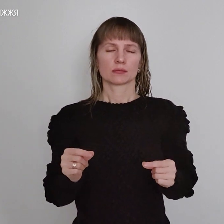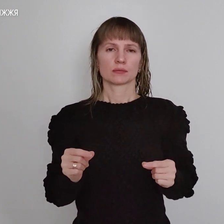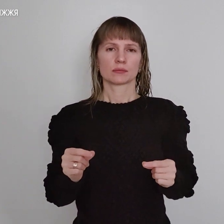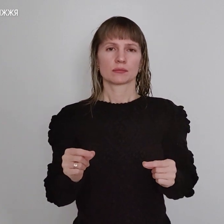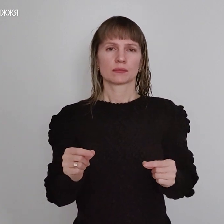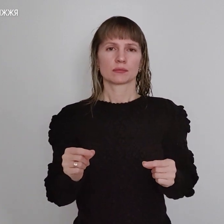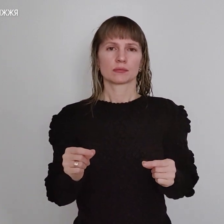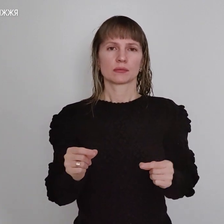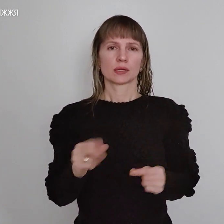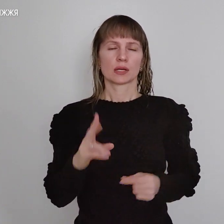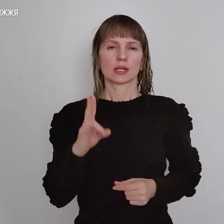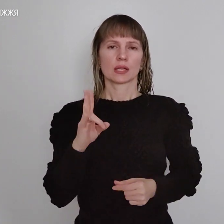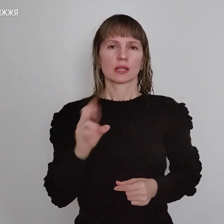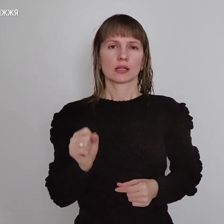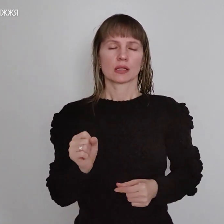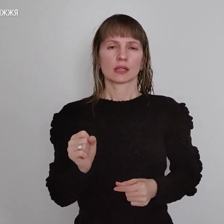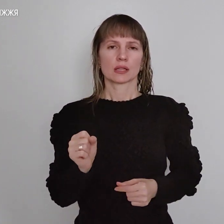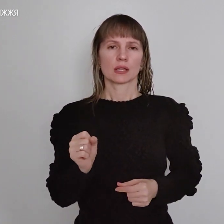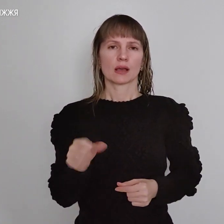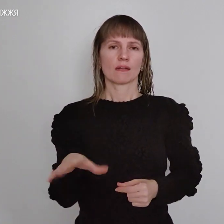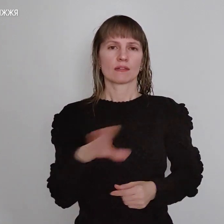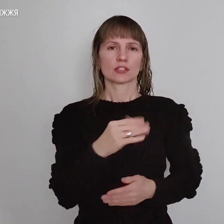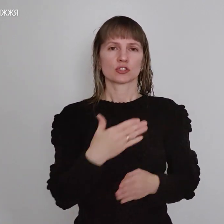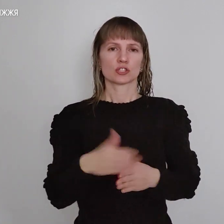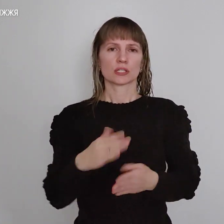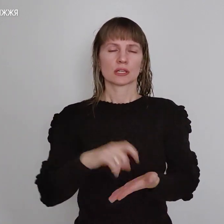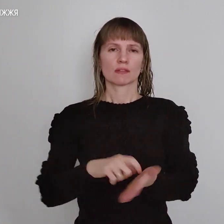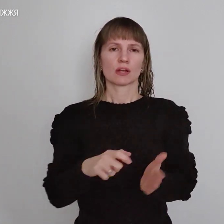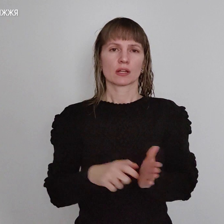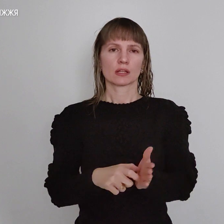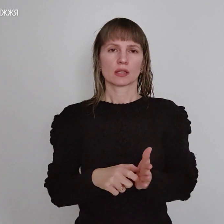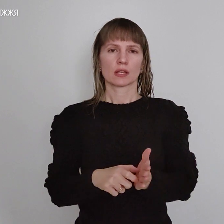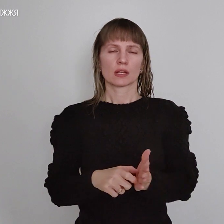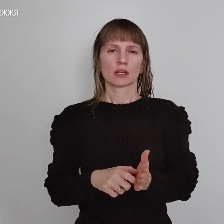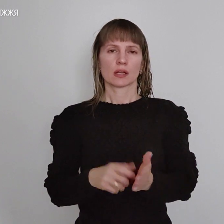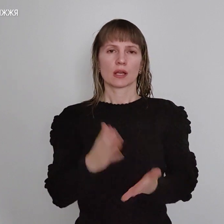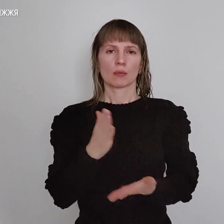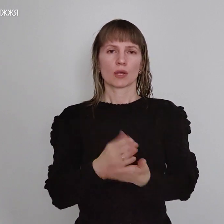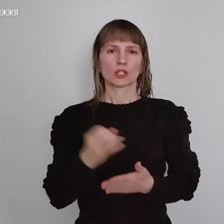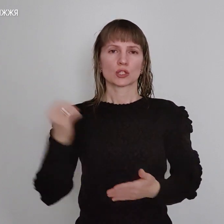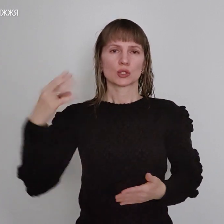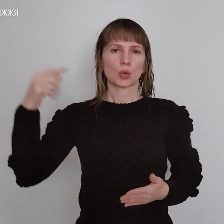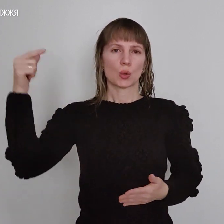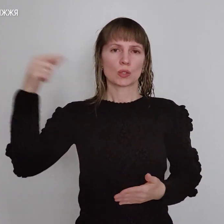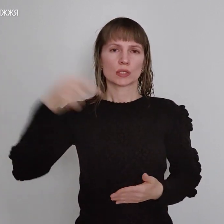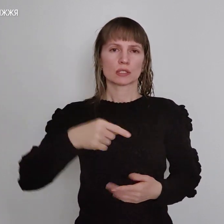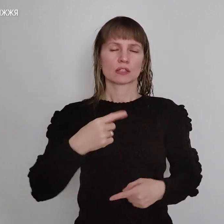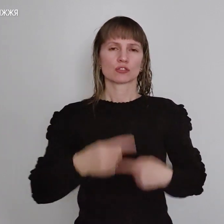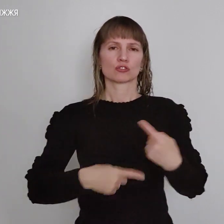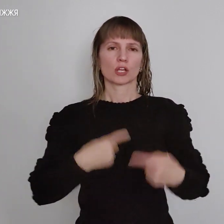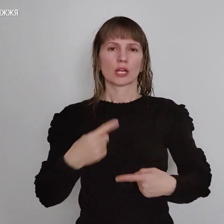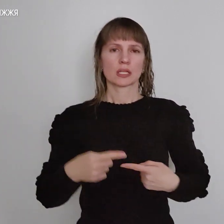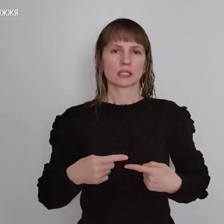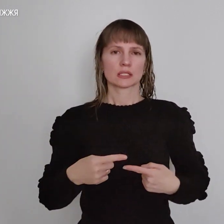на всі частини квартири адресі сонячного світу через вікна вийти